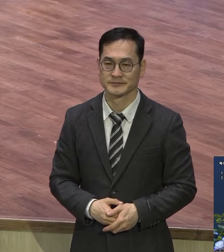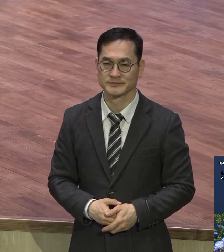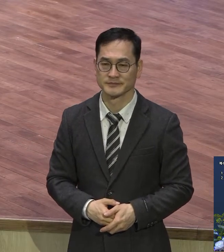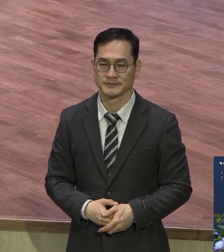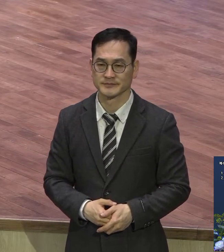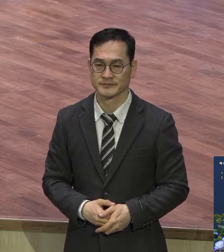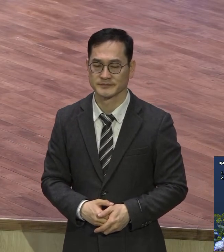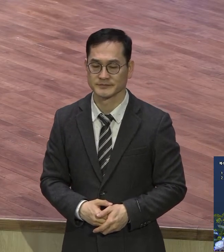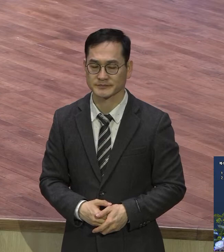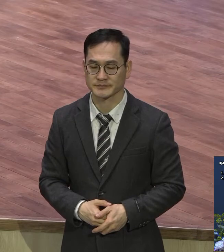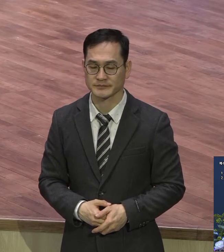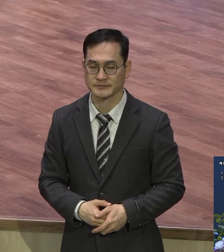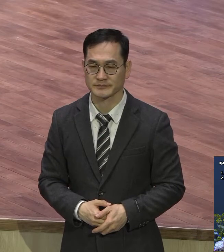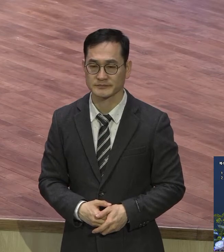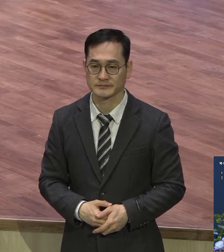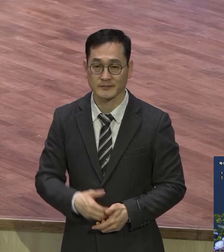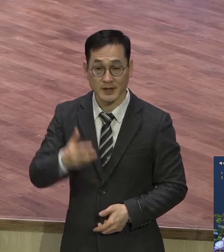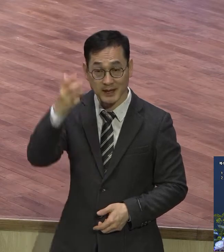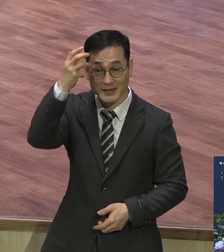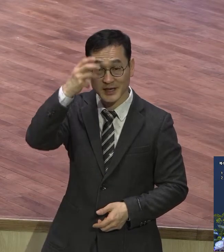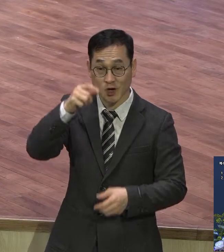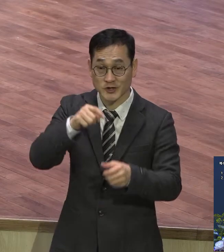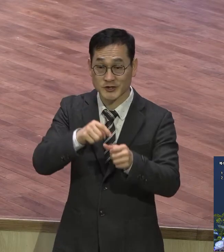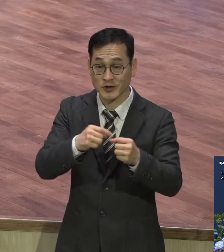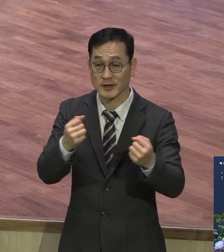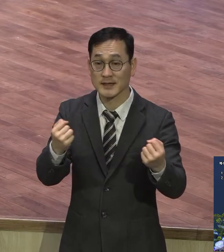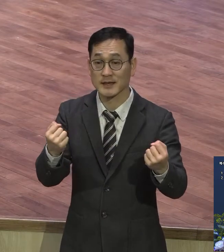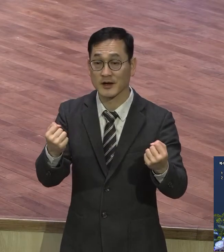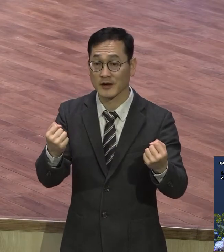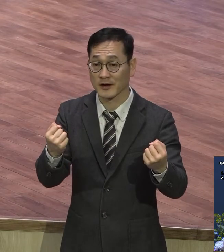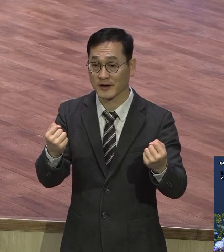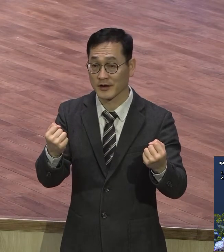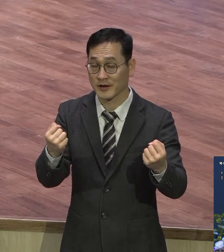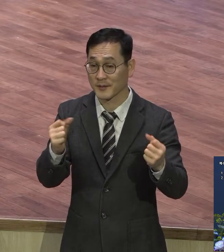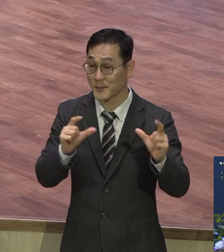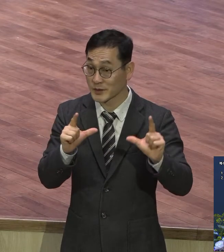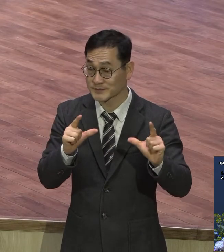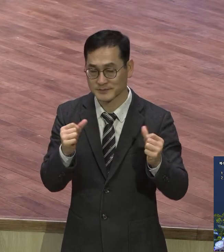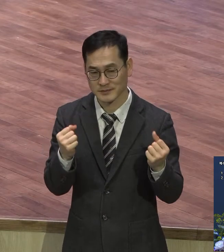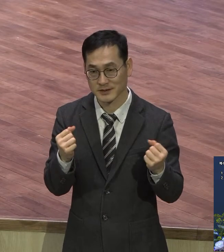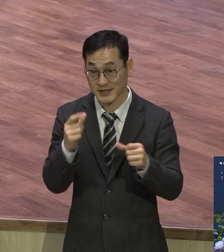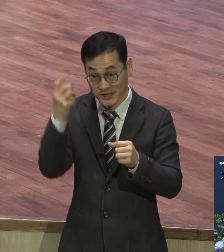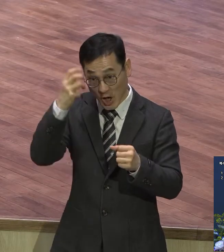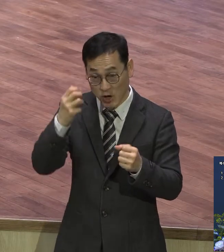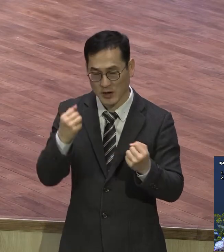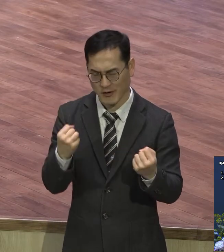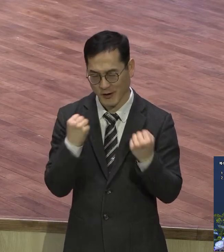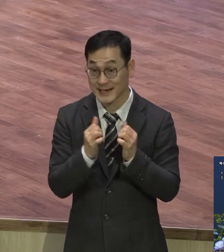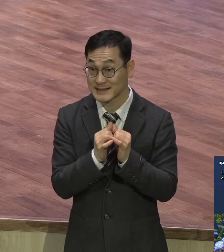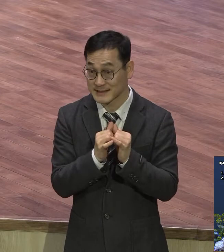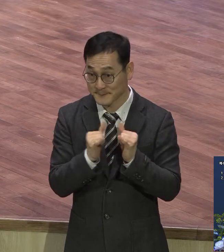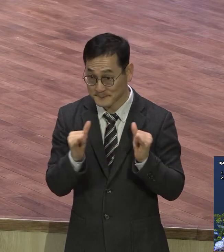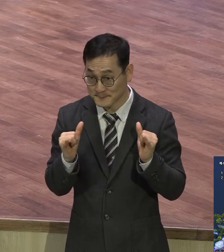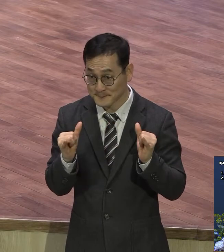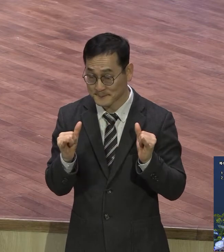마찬가지입니다 영적인 건강상 영적 상태를 건강한 사람은요 항상 특징이 있습니다